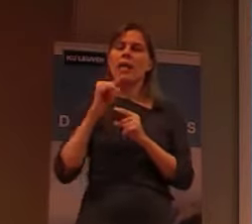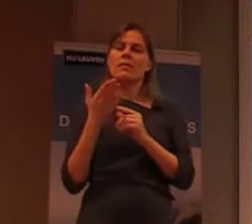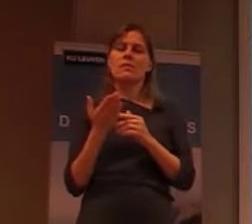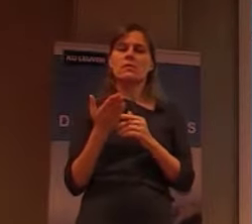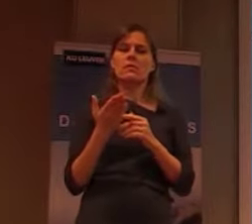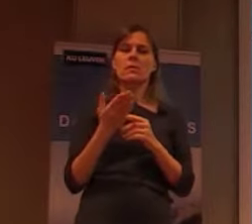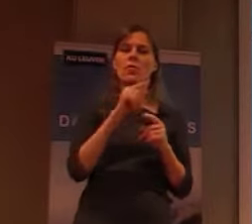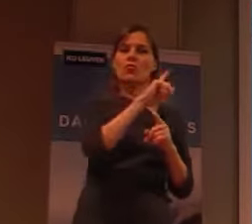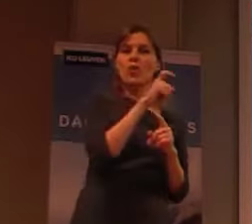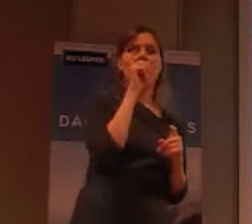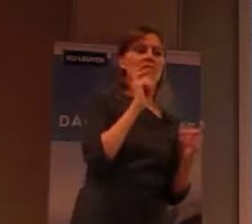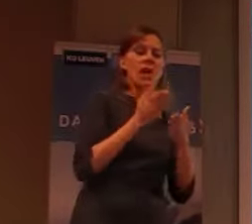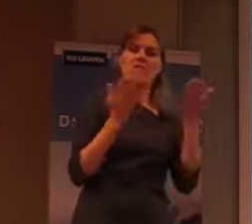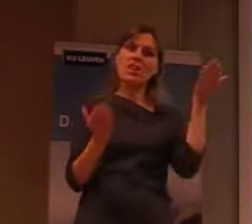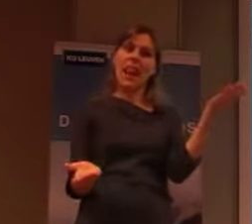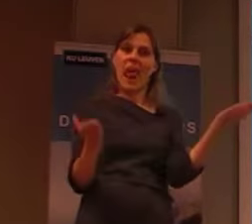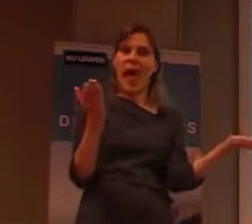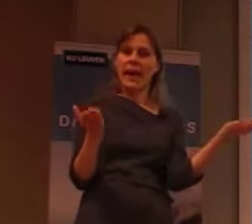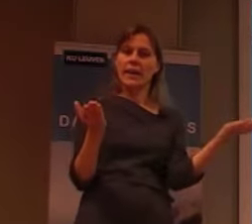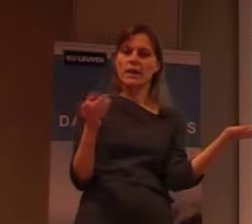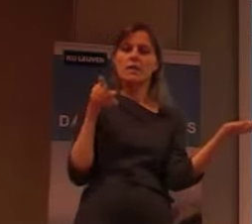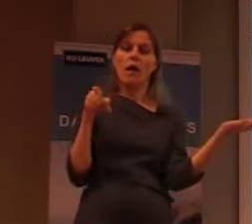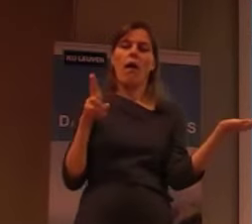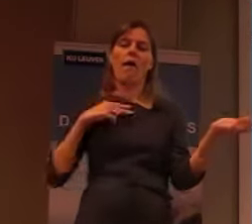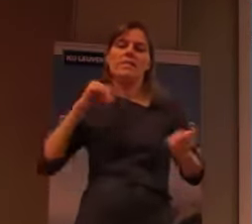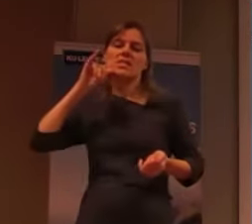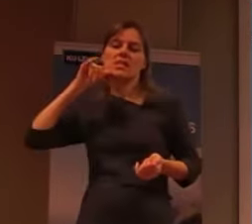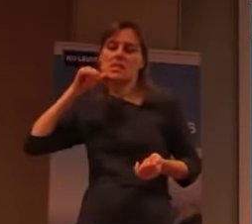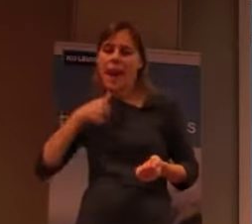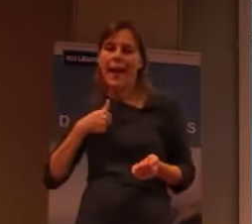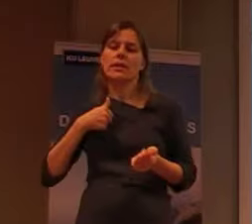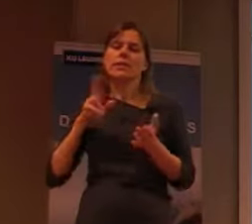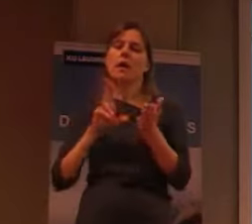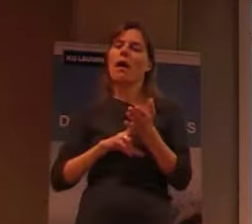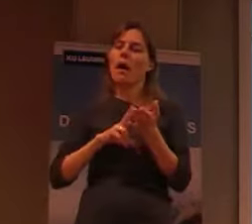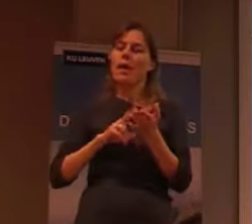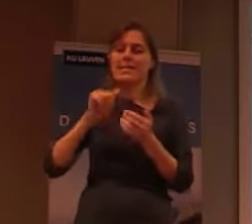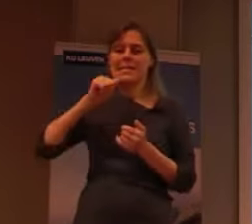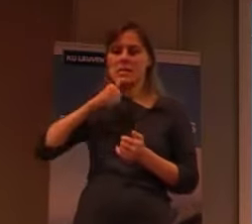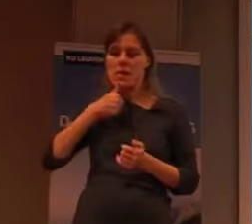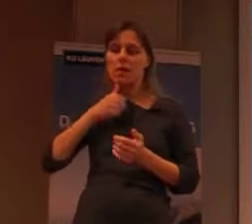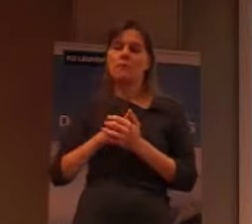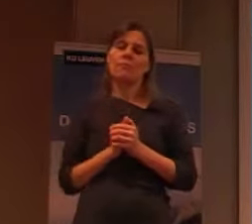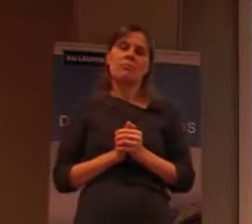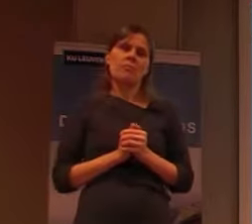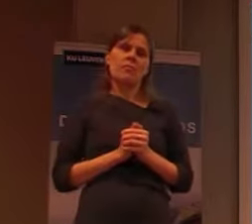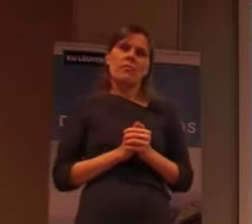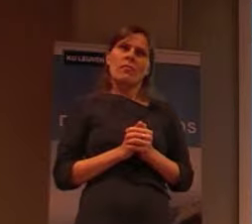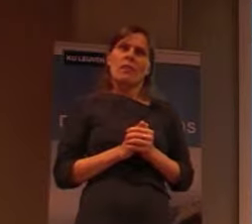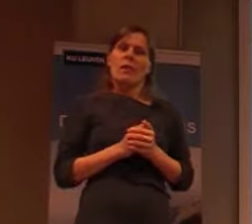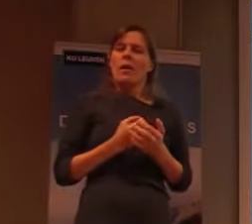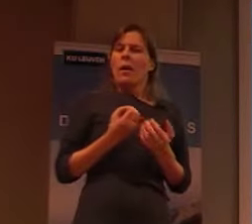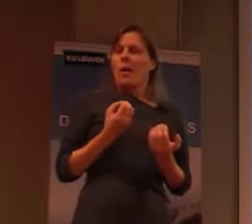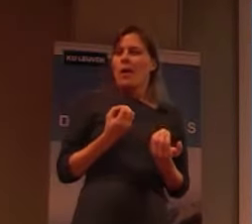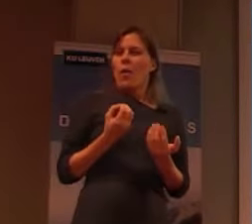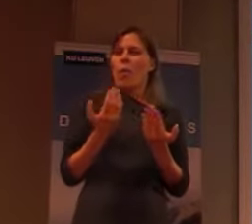het regime daar zeer streng was. In de zin van, dus een van de verklaringen is dat Japan